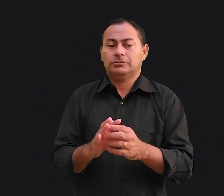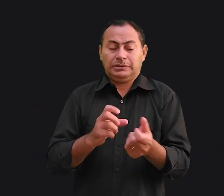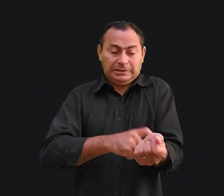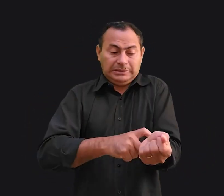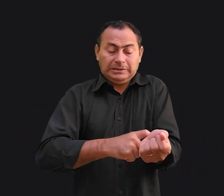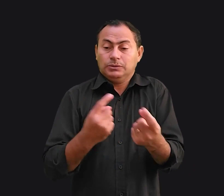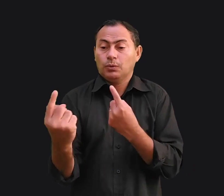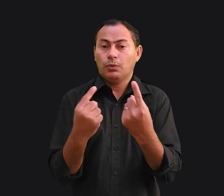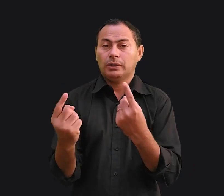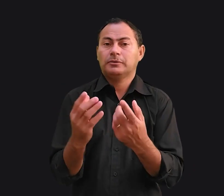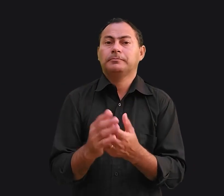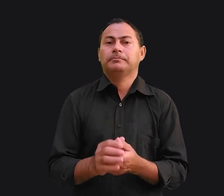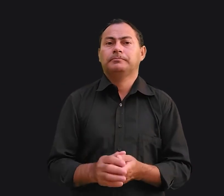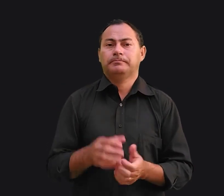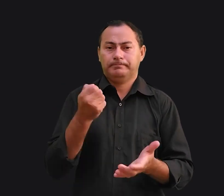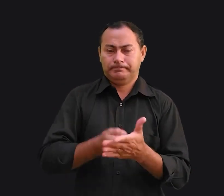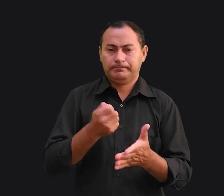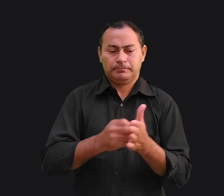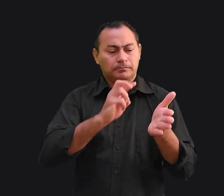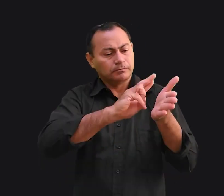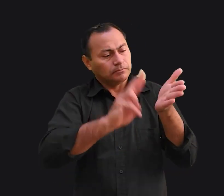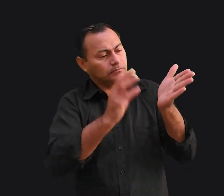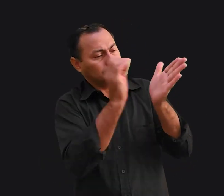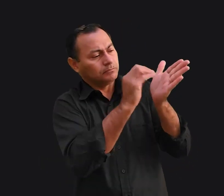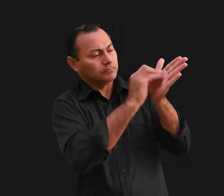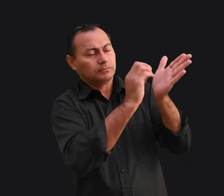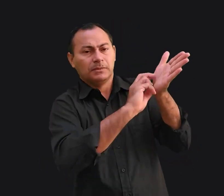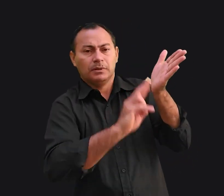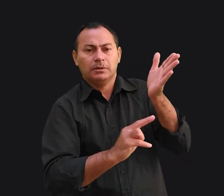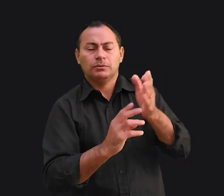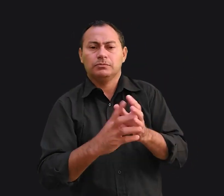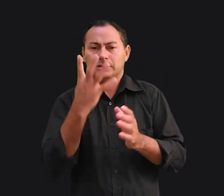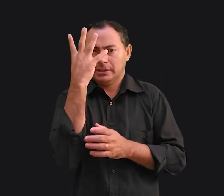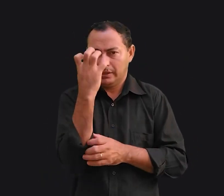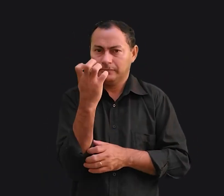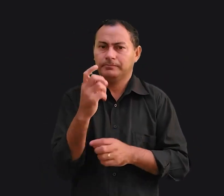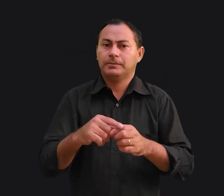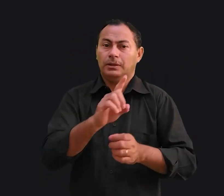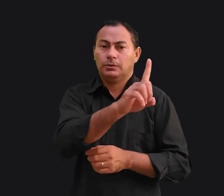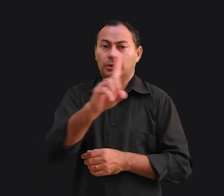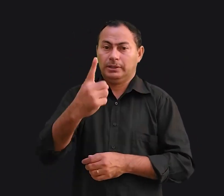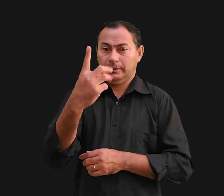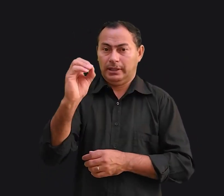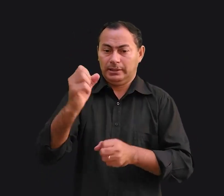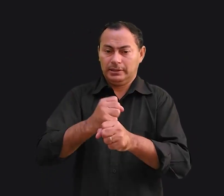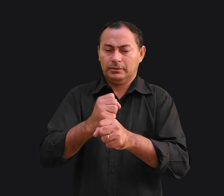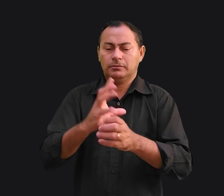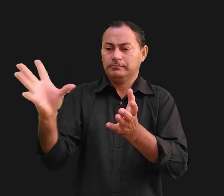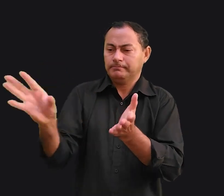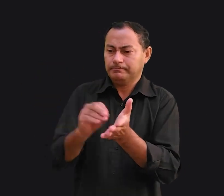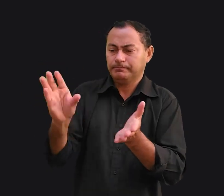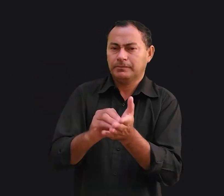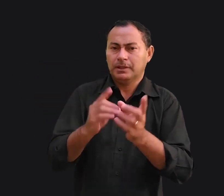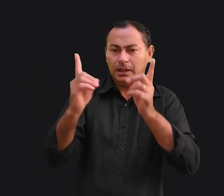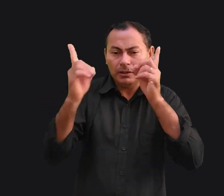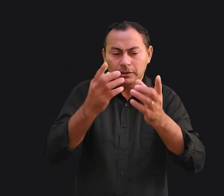nervosos um com o outro, deveriam listar aquilo que os tirava do sério. Durante dez anos coletei esses dados e os estudei.